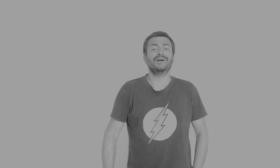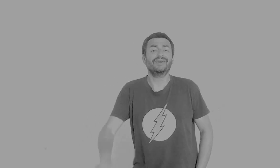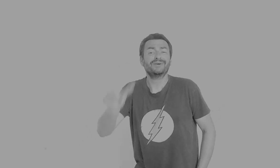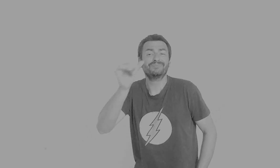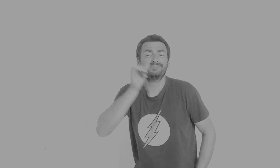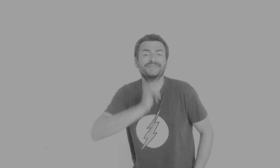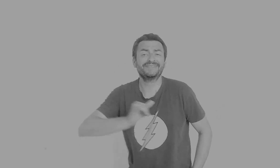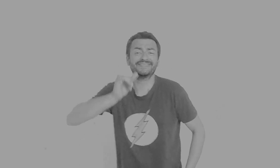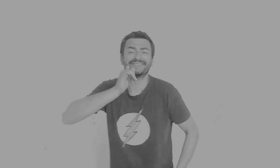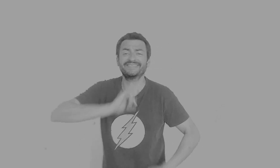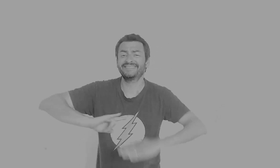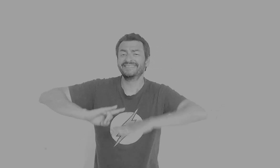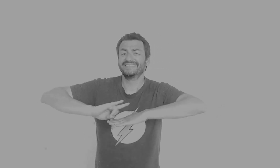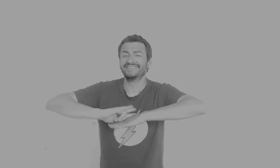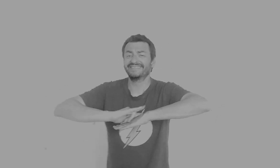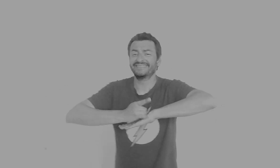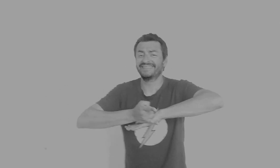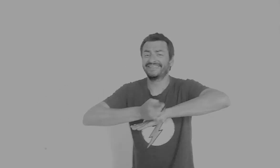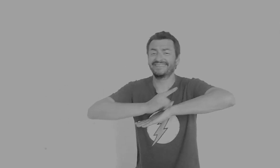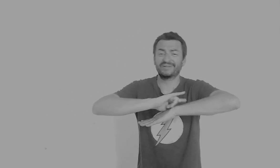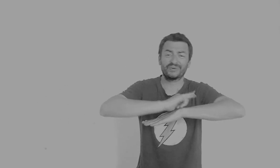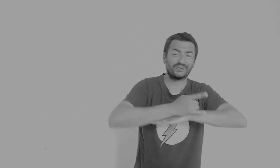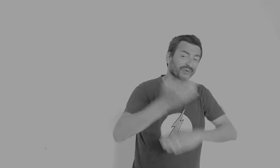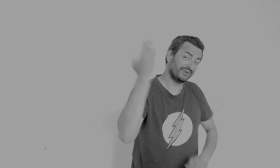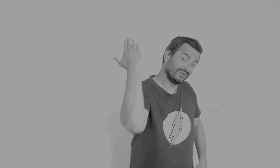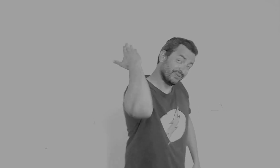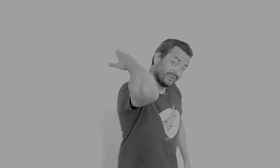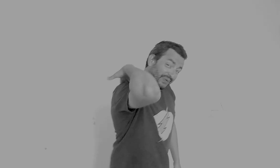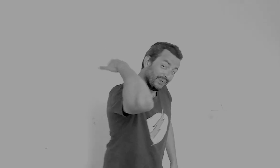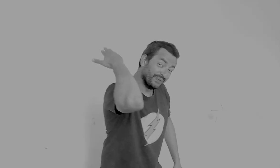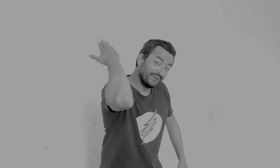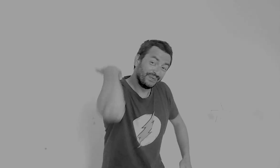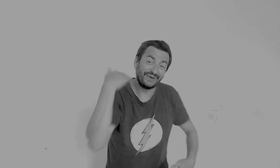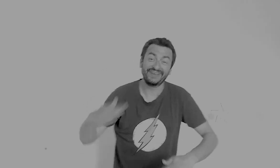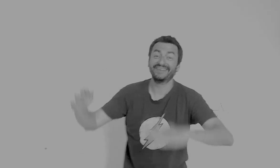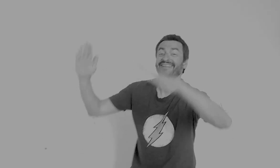Petit escargot porte sur son dos